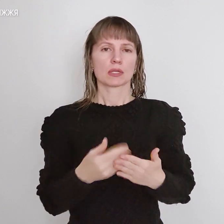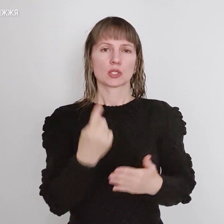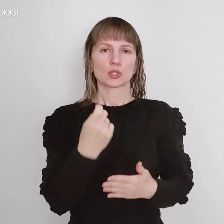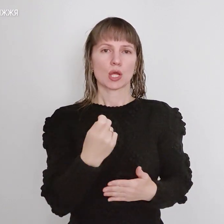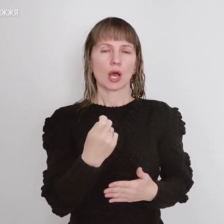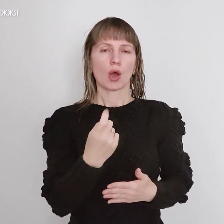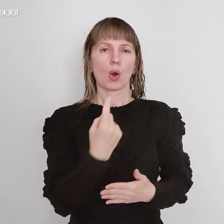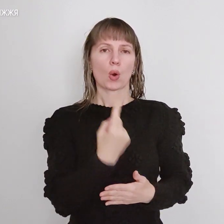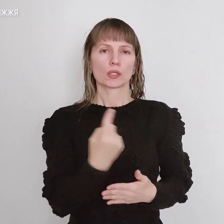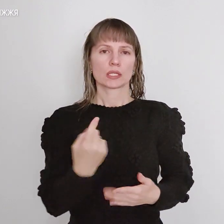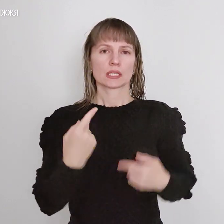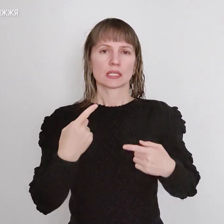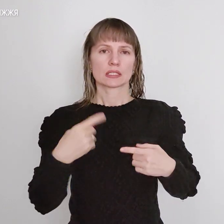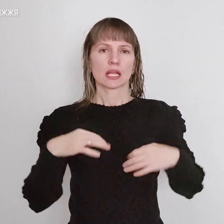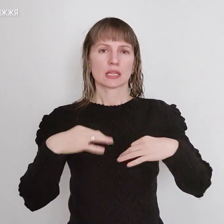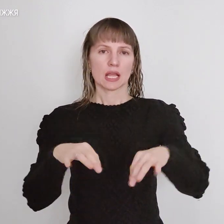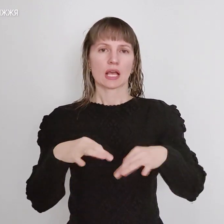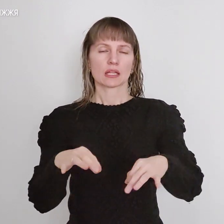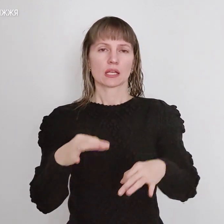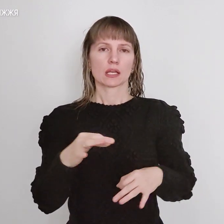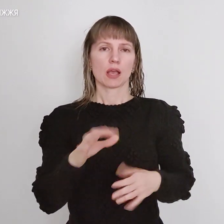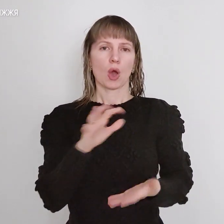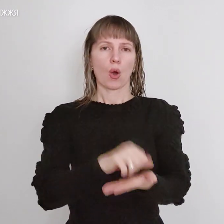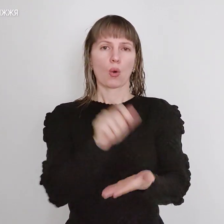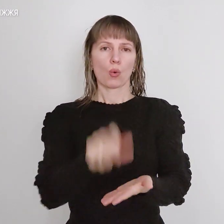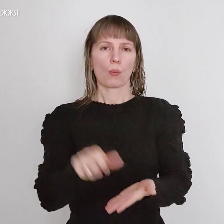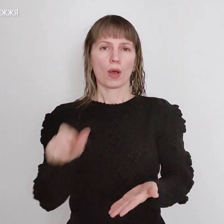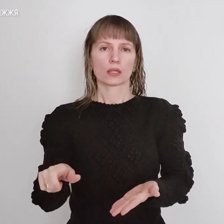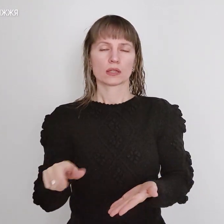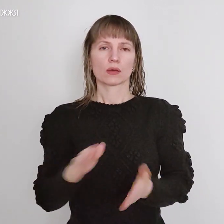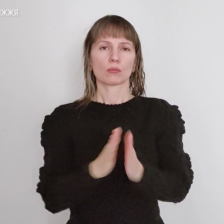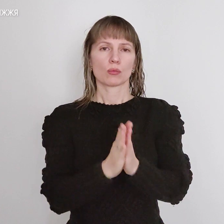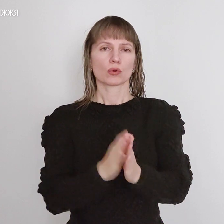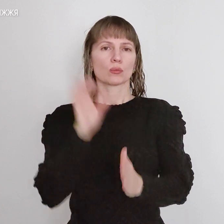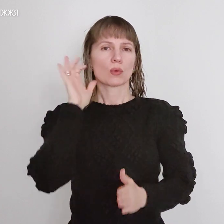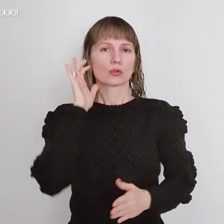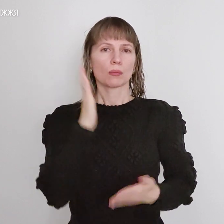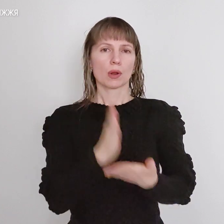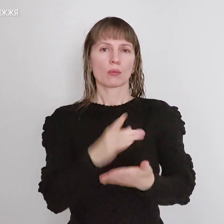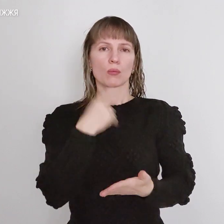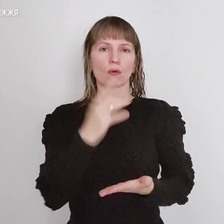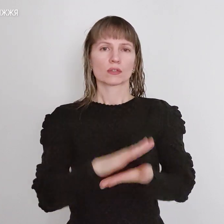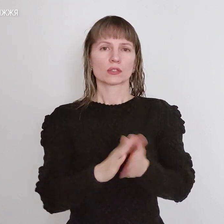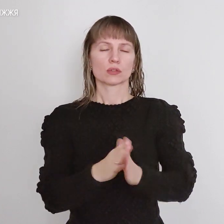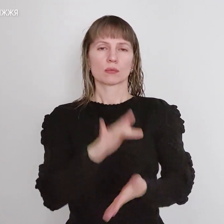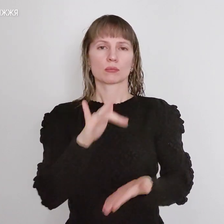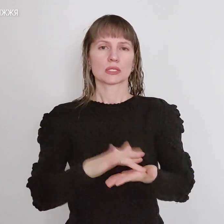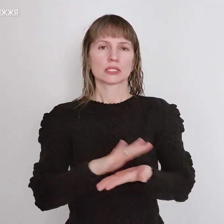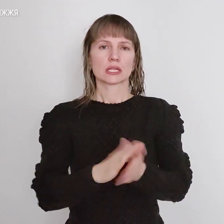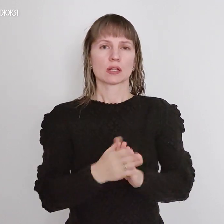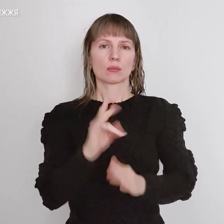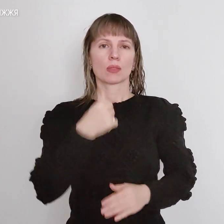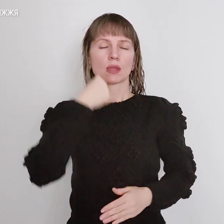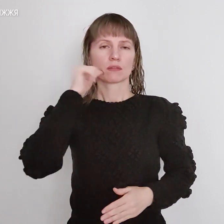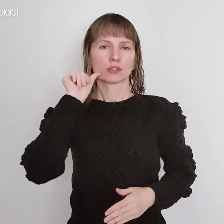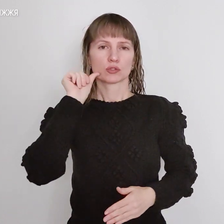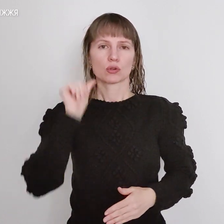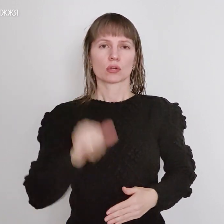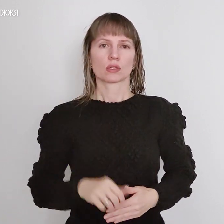окупанта. Прошу послухати пряму мову про ситуацію в місті станом на вчора. Вчора